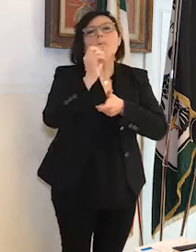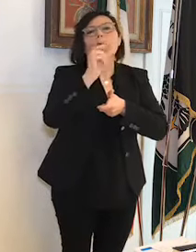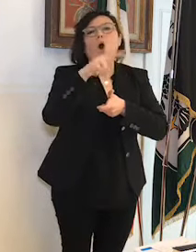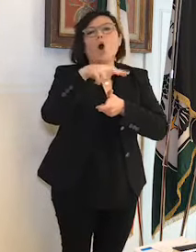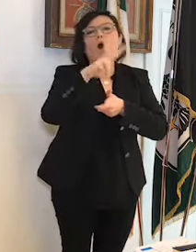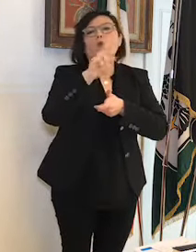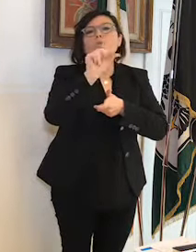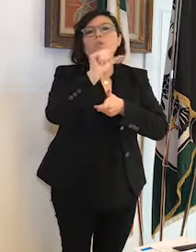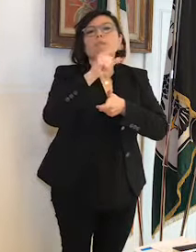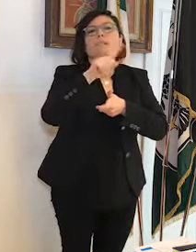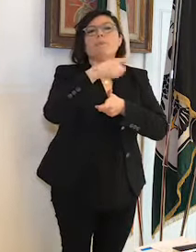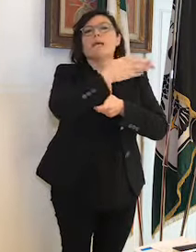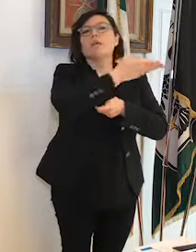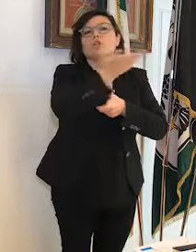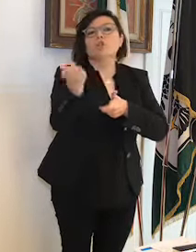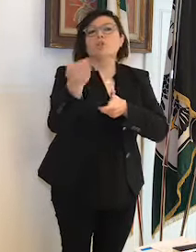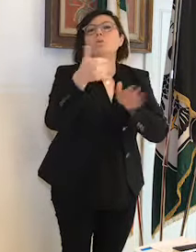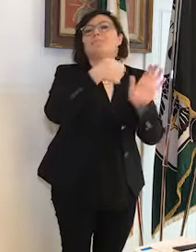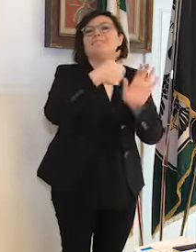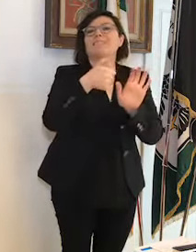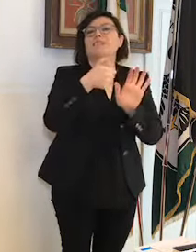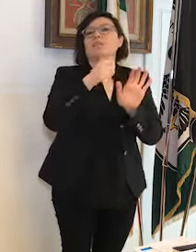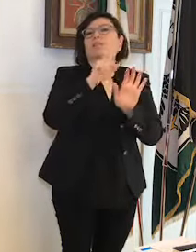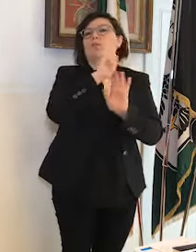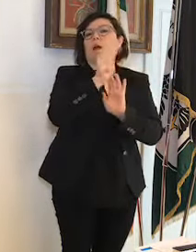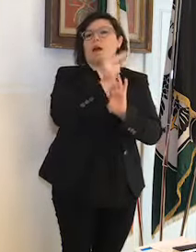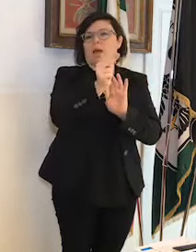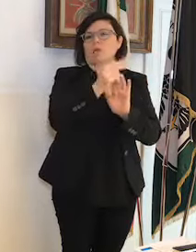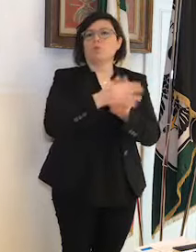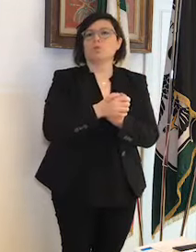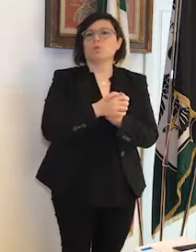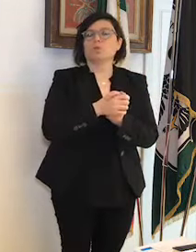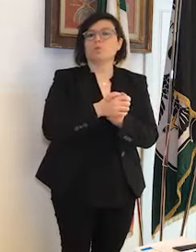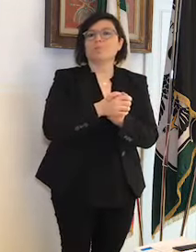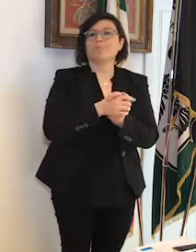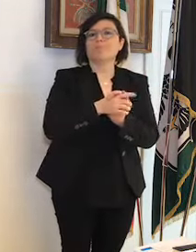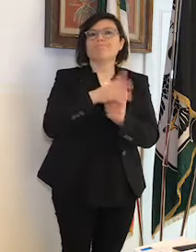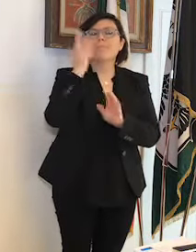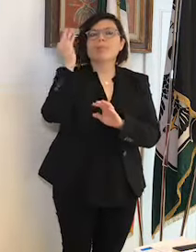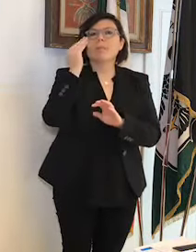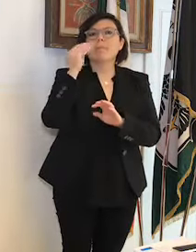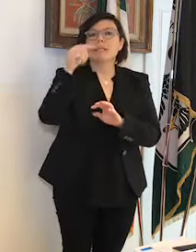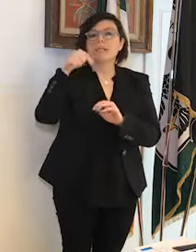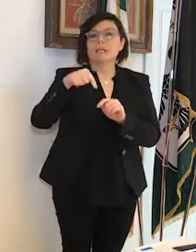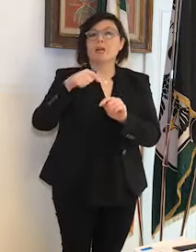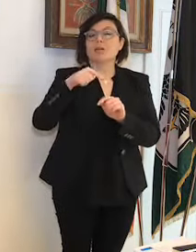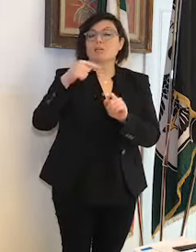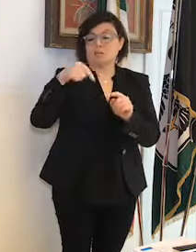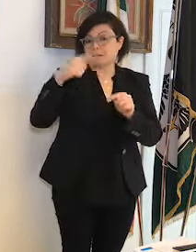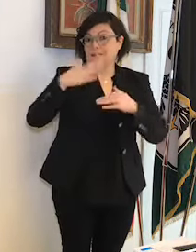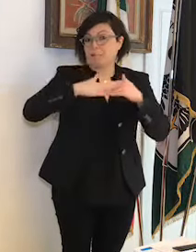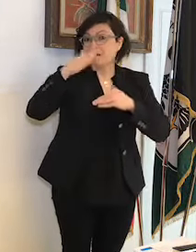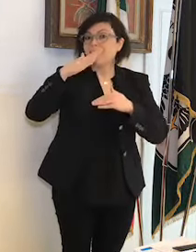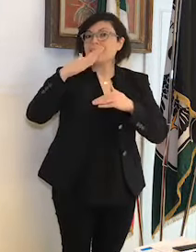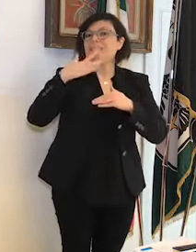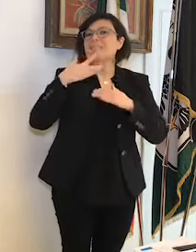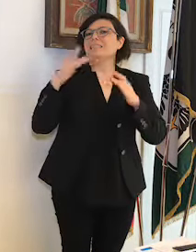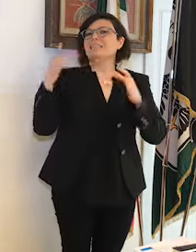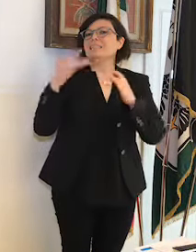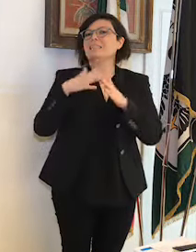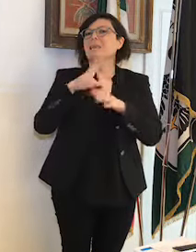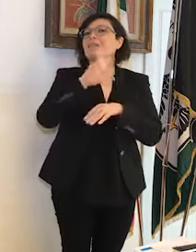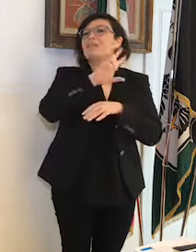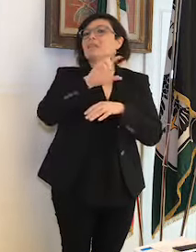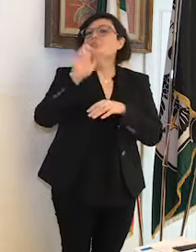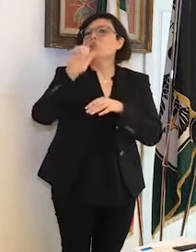600 Euro. Considerato che nella sola giornata fino a questa mattina erano già state 300